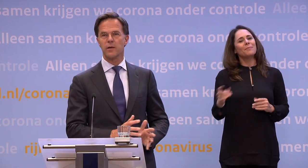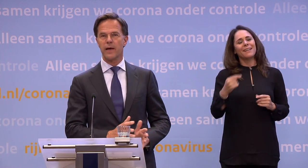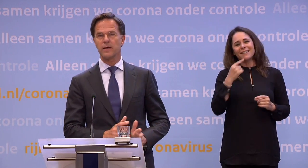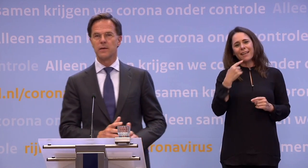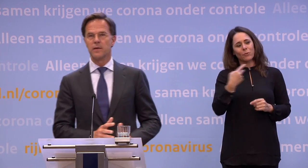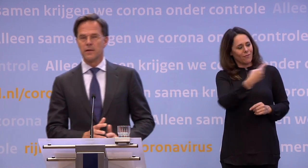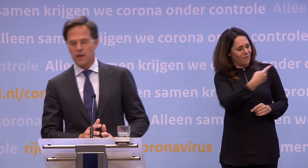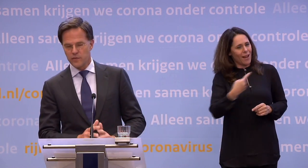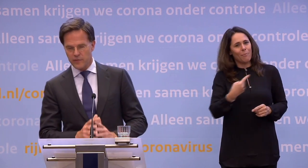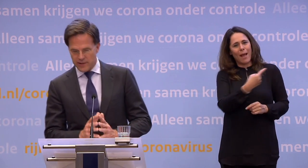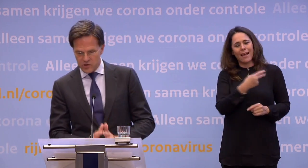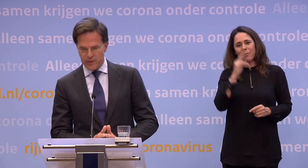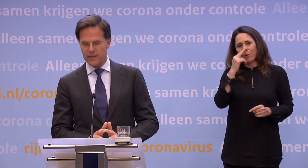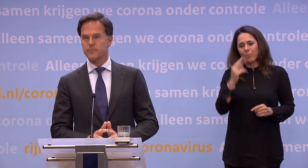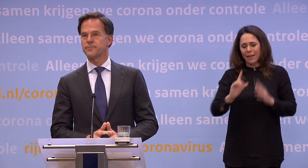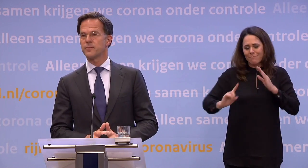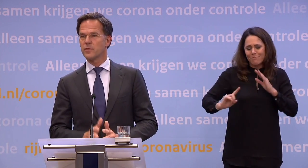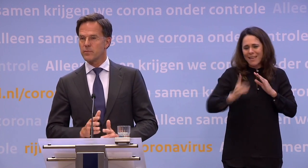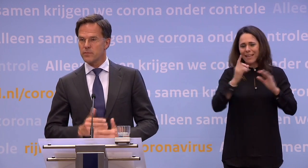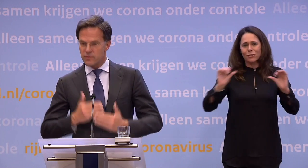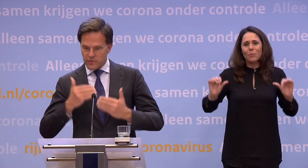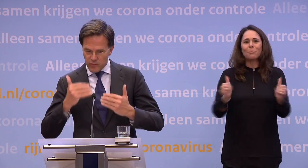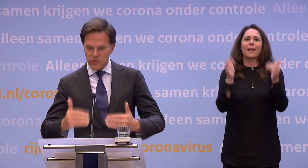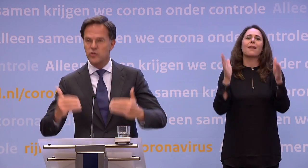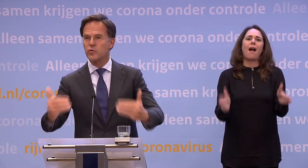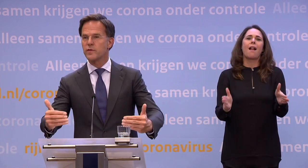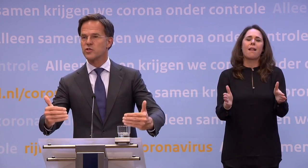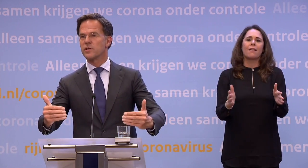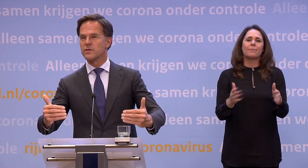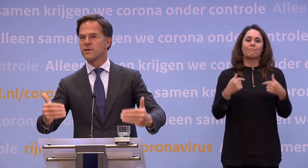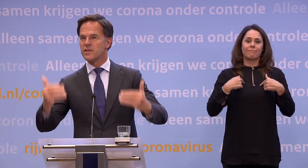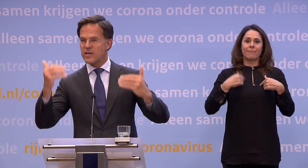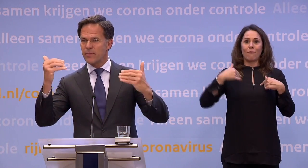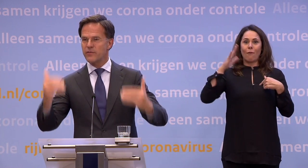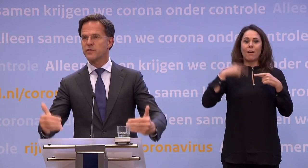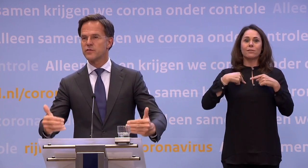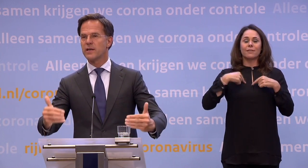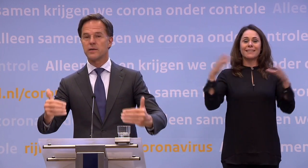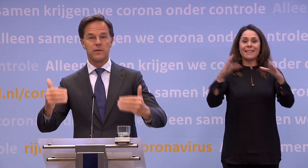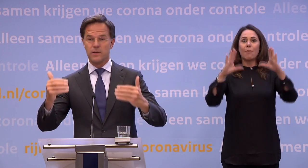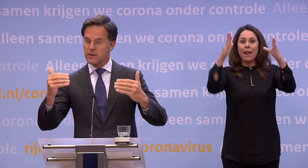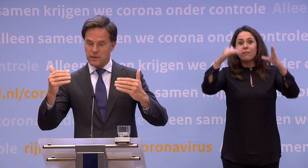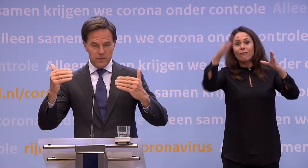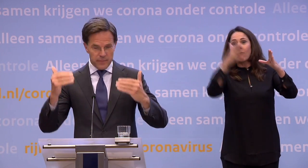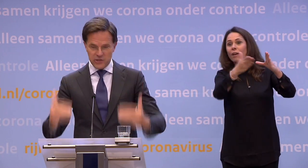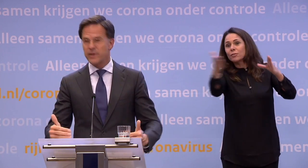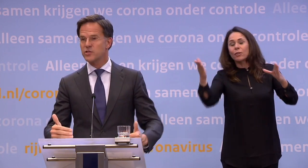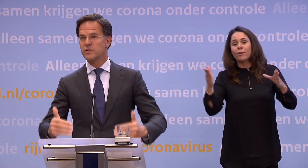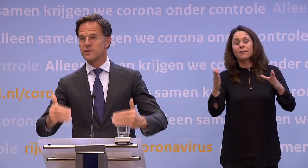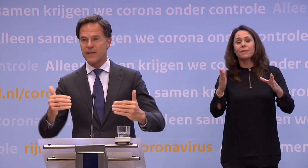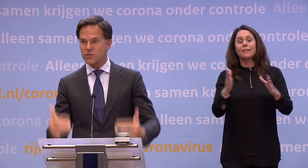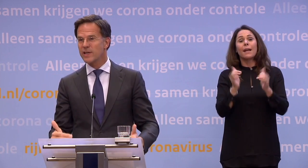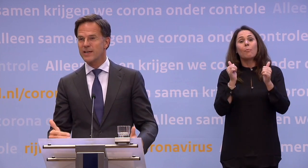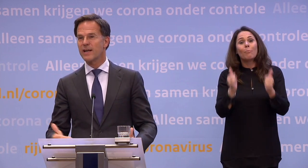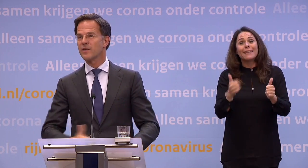Hugo en ik allebei... ...al vanaf het eerste begin volwassenen tot volwassenen... ...de samenleving te vertellen, beste